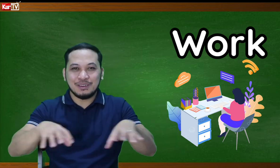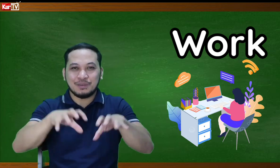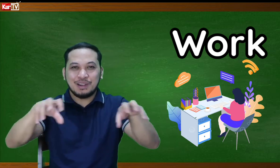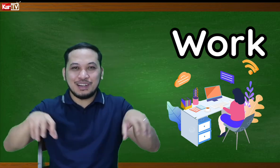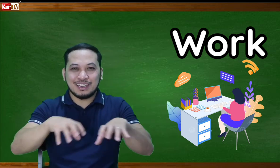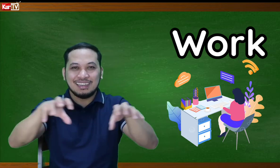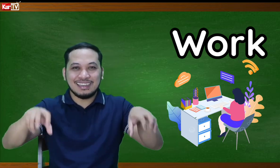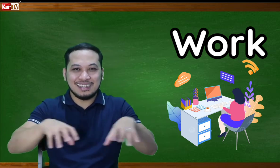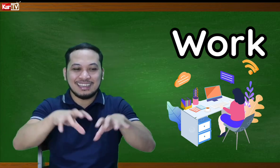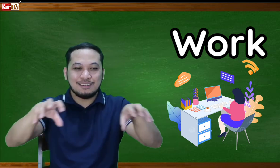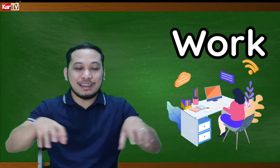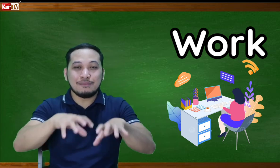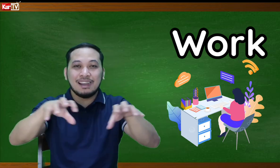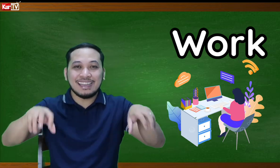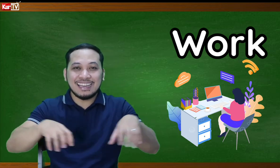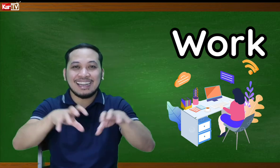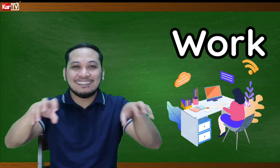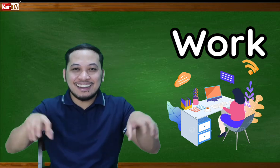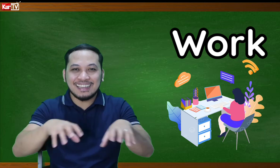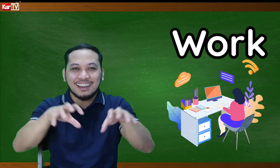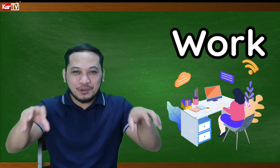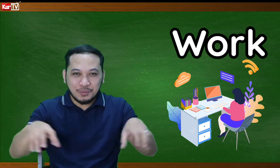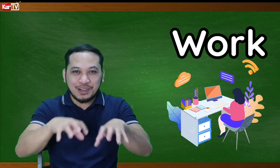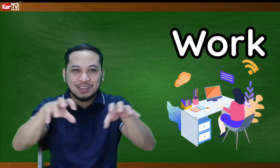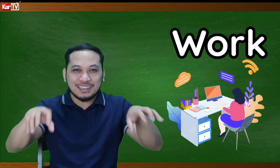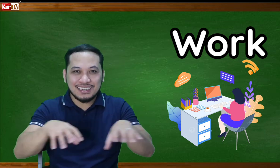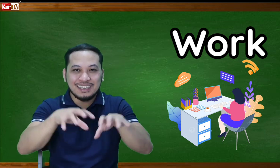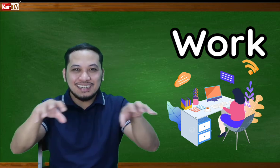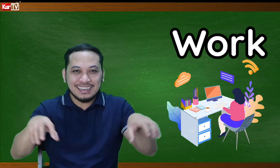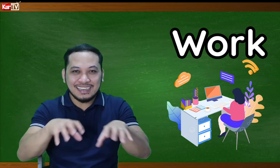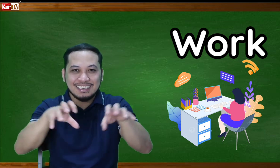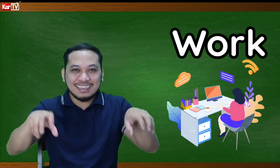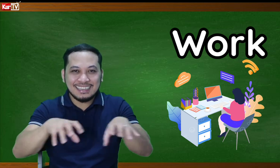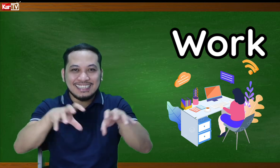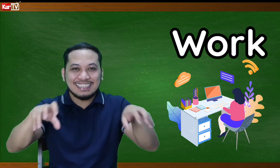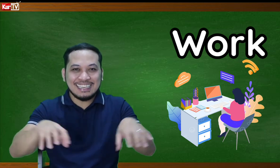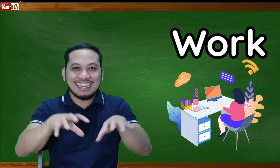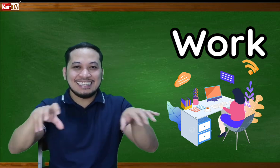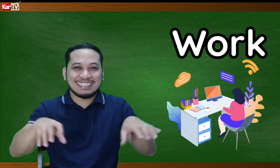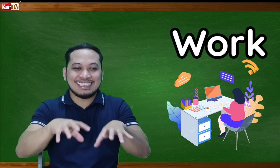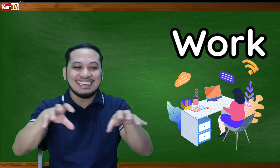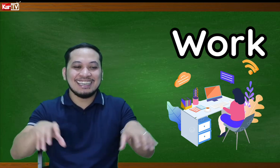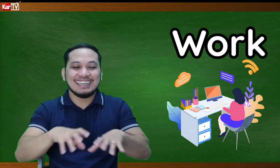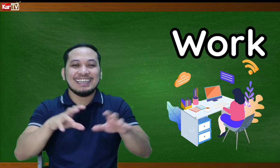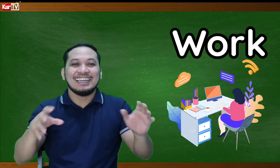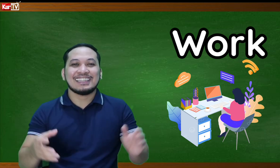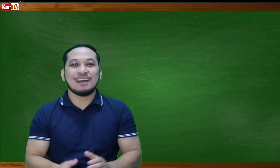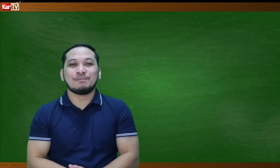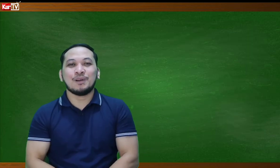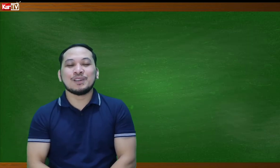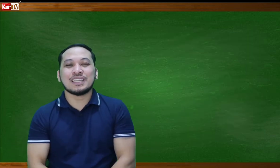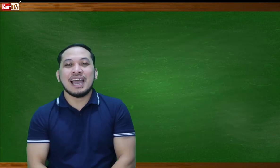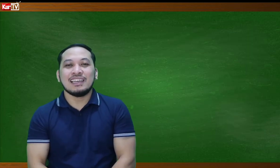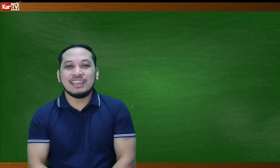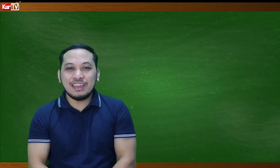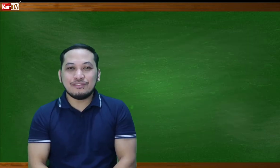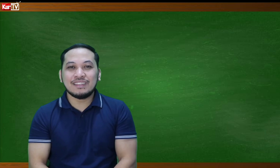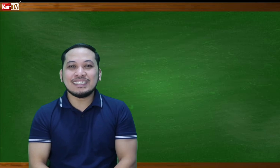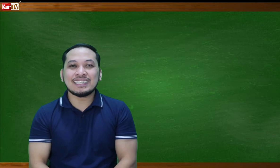Work. Ayan. May mga ginagawa na kayo work. Ayan. Yes. tapos, leave. This is